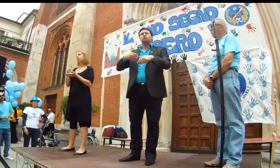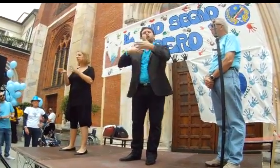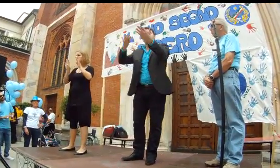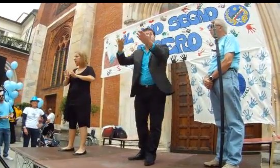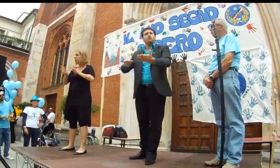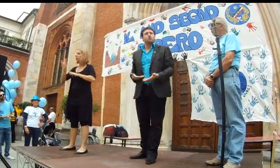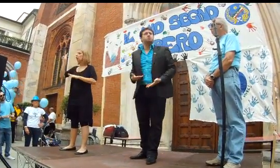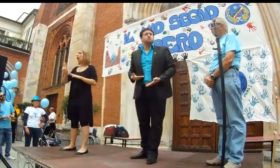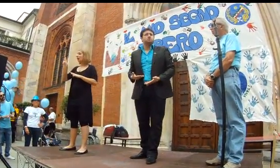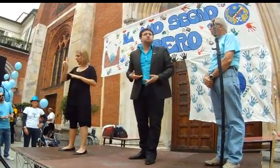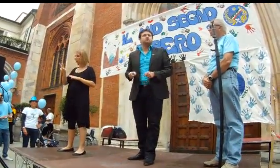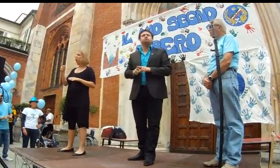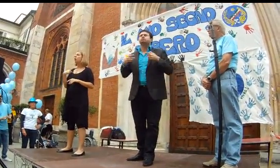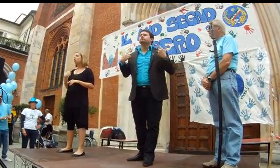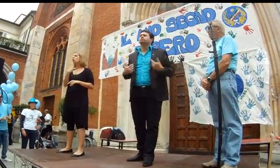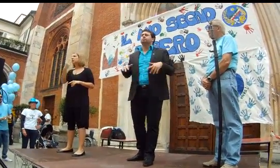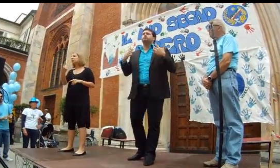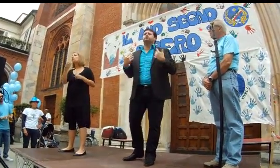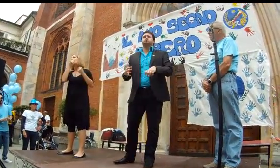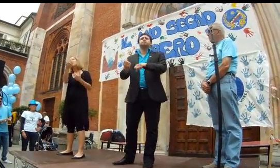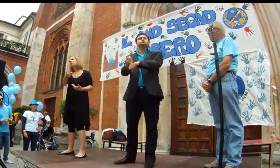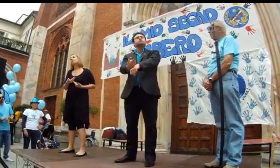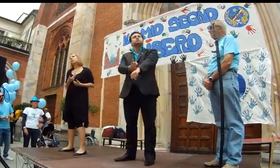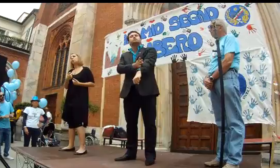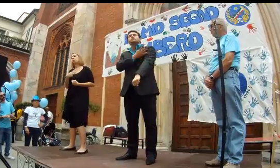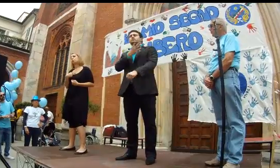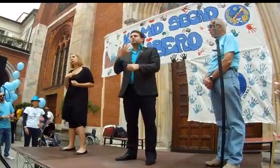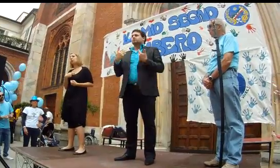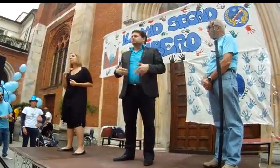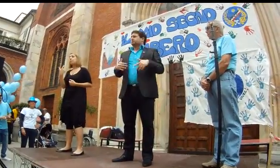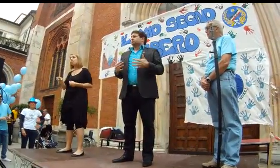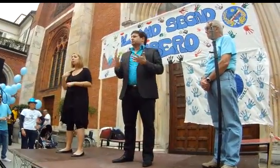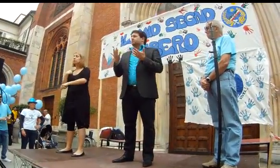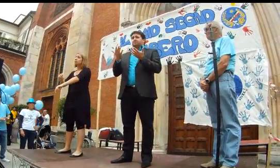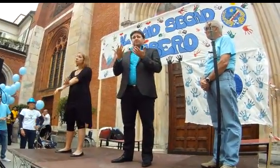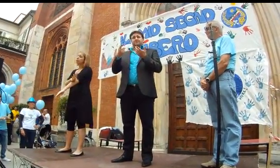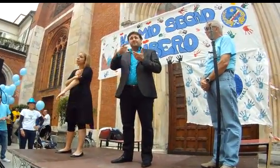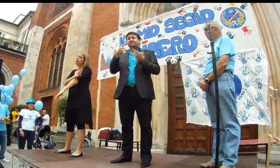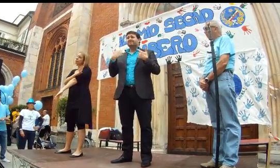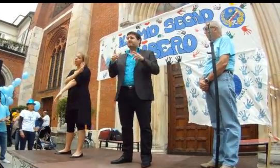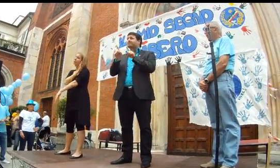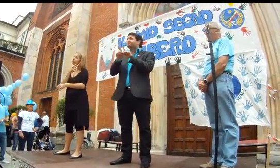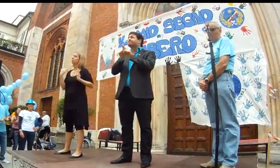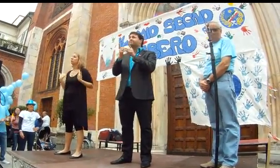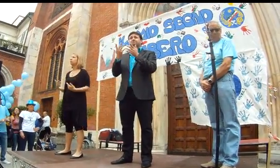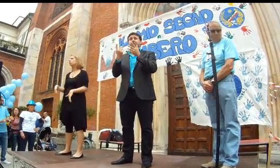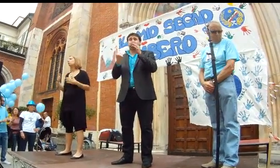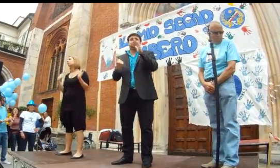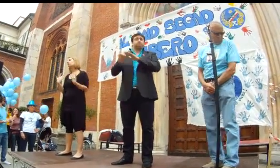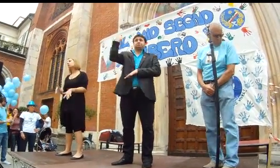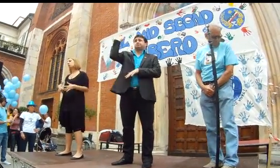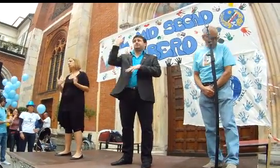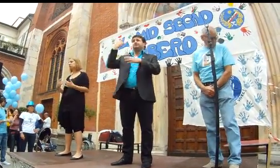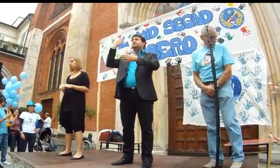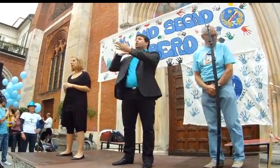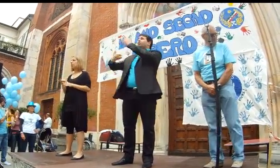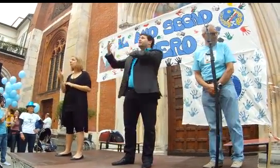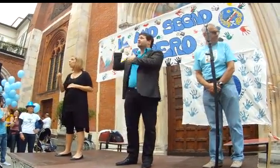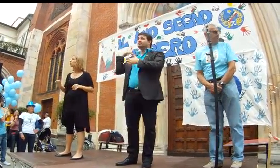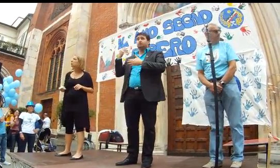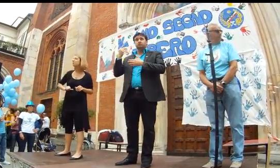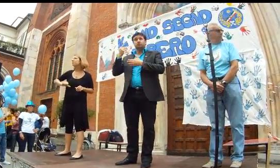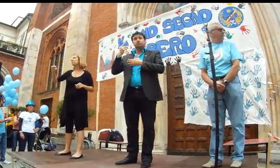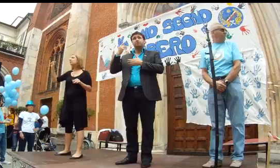Da Parigi a Milano ci sono i marciatori, questi marciatori arriveranno alle due e loro sono i benvenuti E' una cosa che